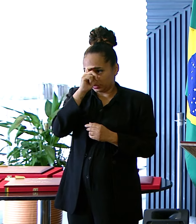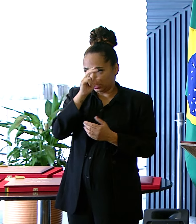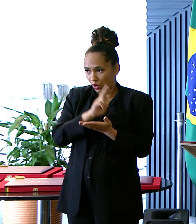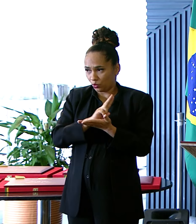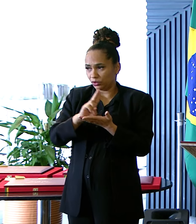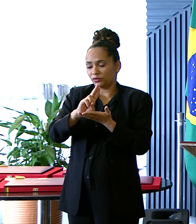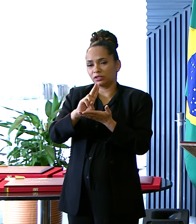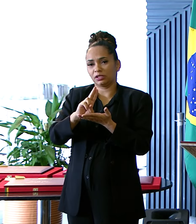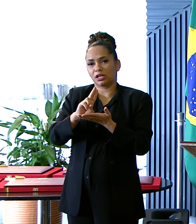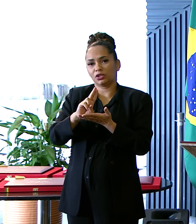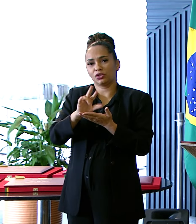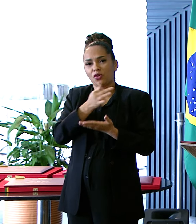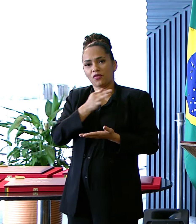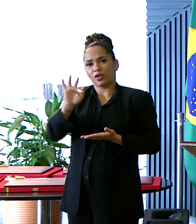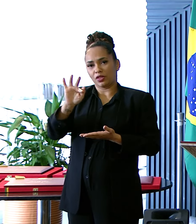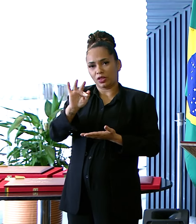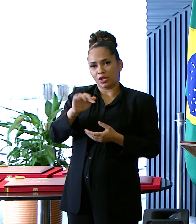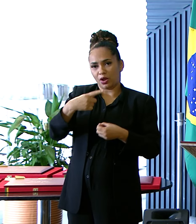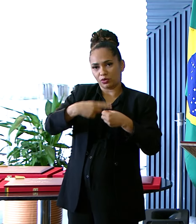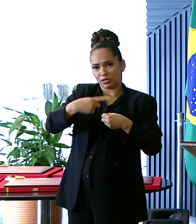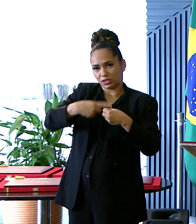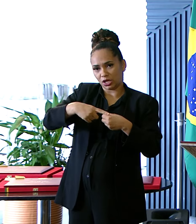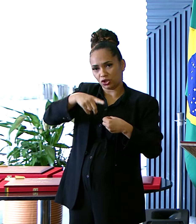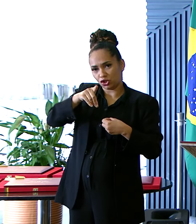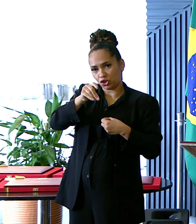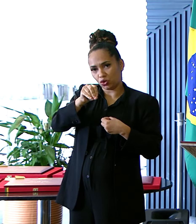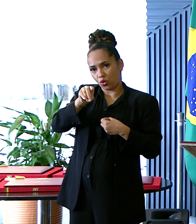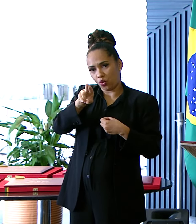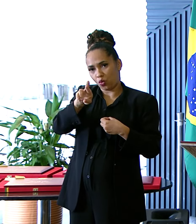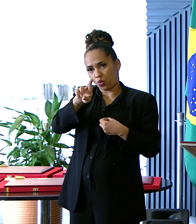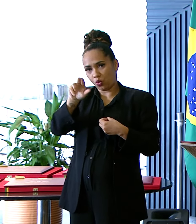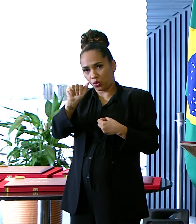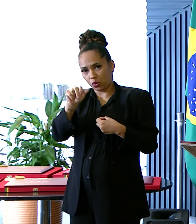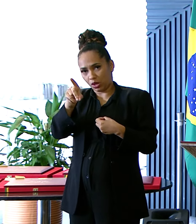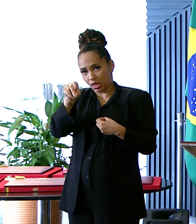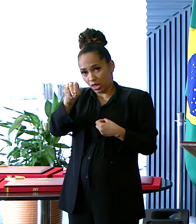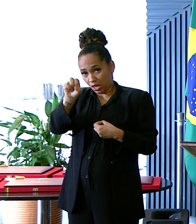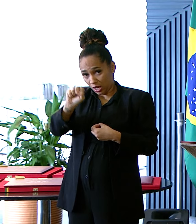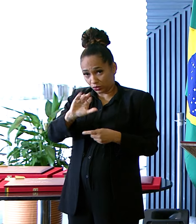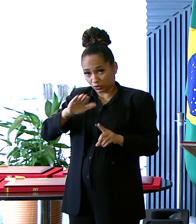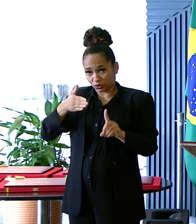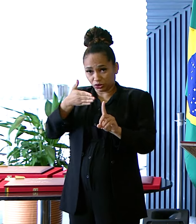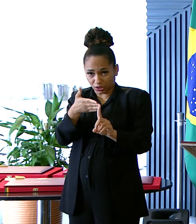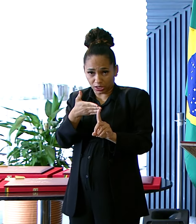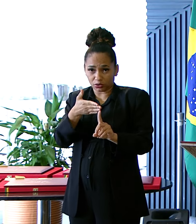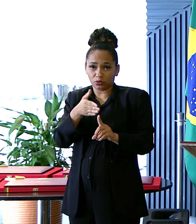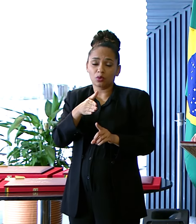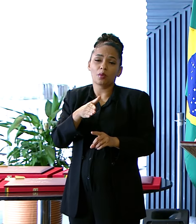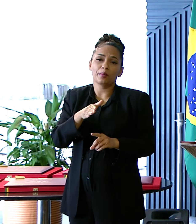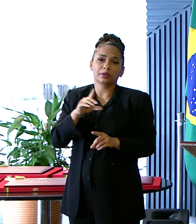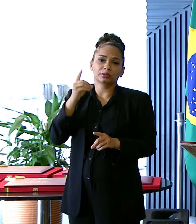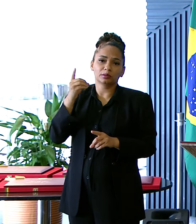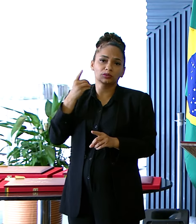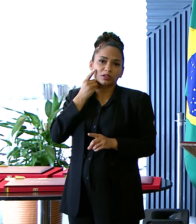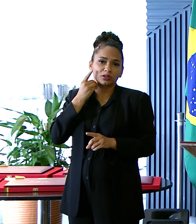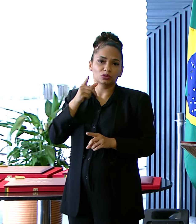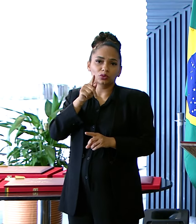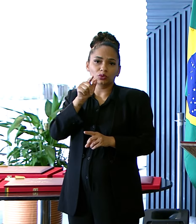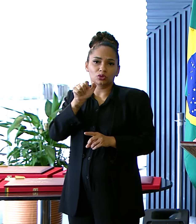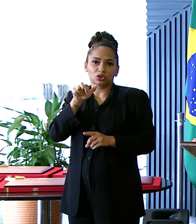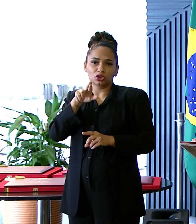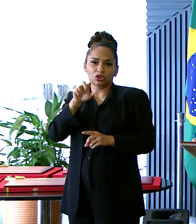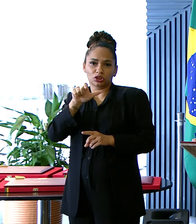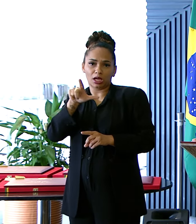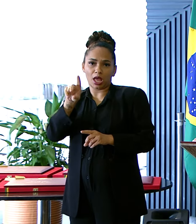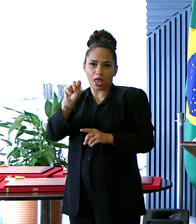Federal Da Grande Dourados Indicado pelo Deputado Geraldo Resende Guardam esta Coerência